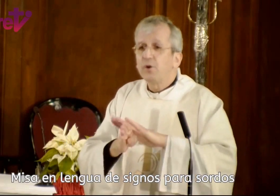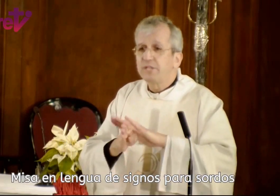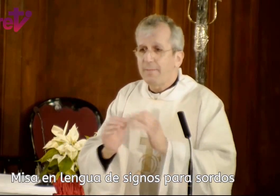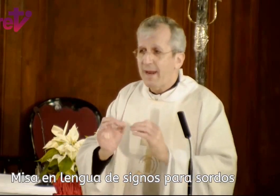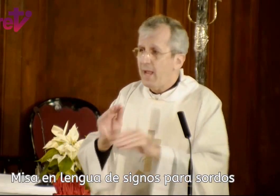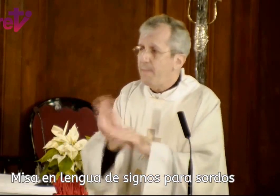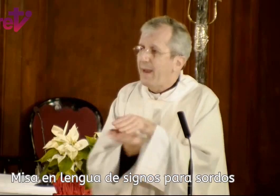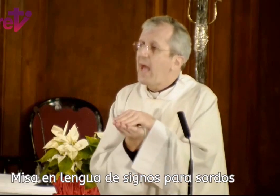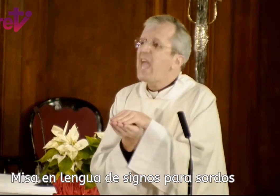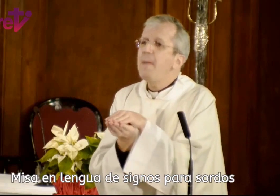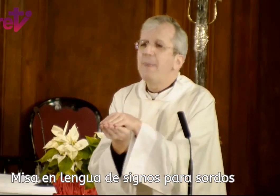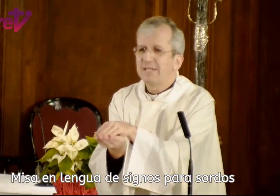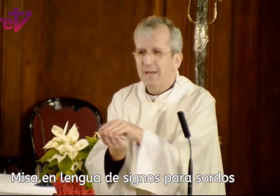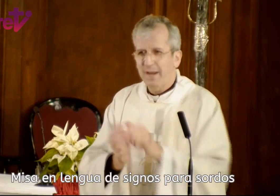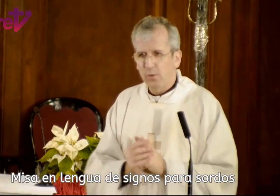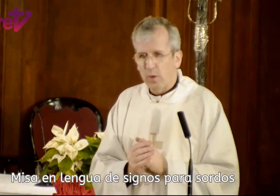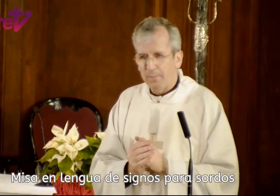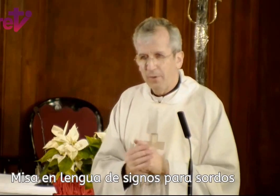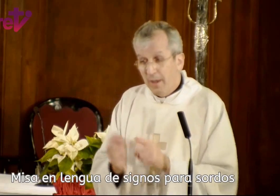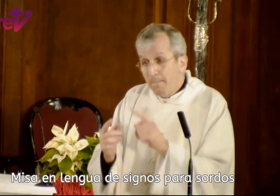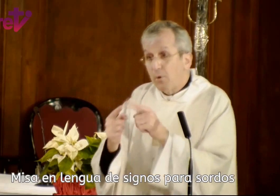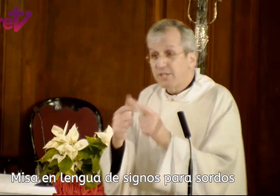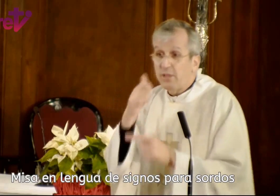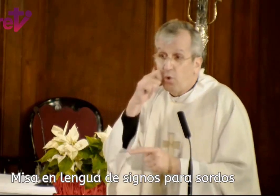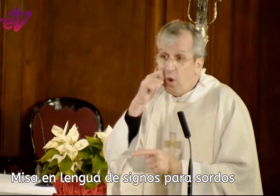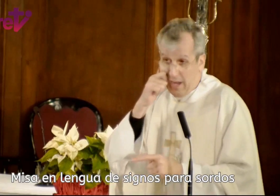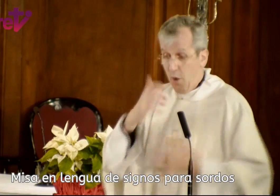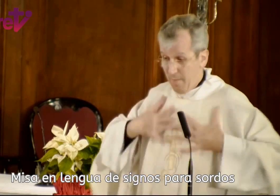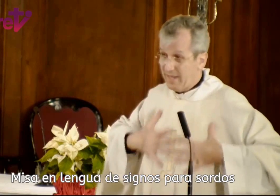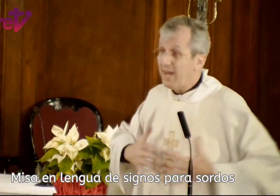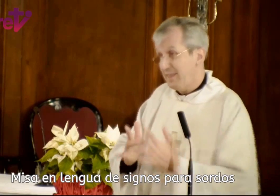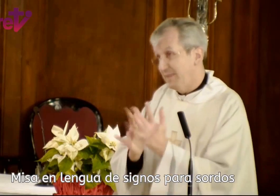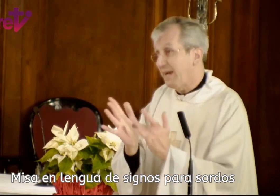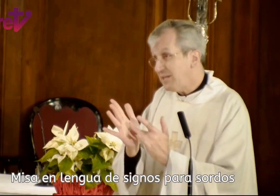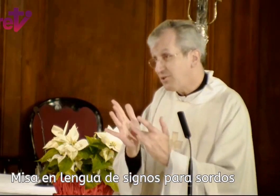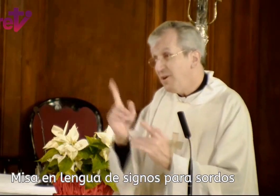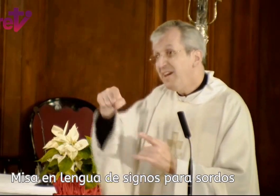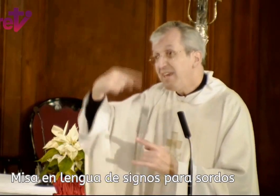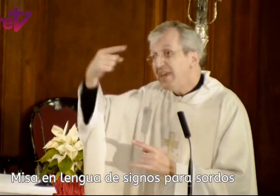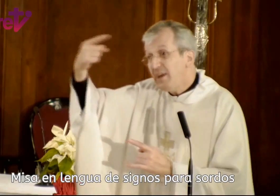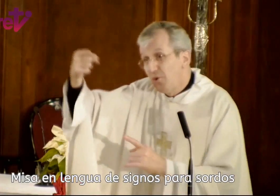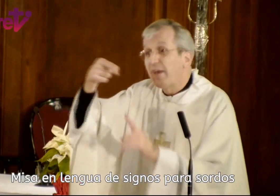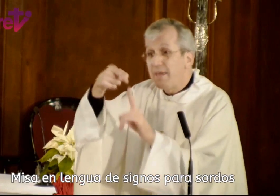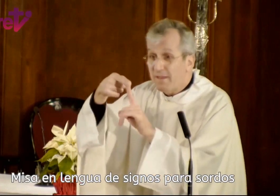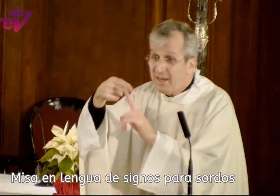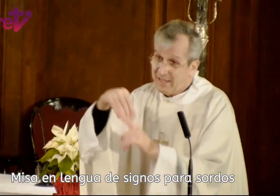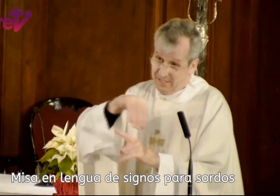conservara, para embalsamar el cuerpo. Mostrando la humanidad de Cristo y lo que iba a hacer, es